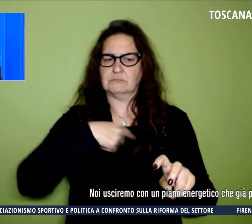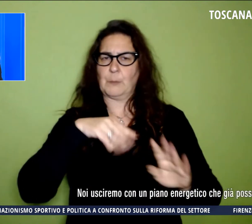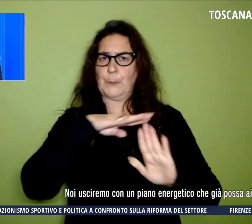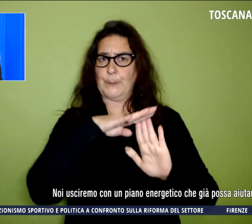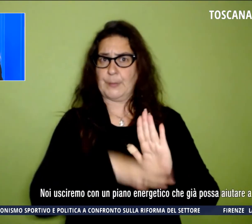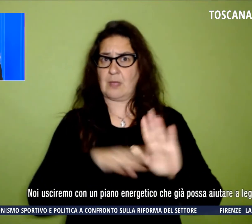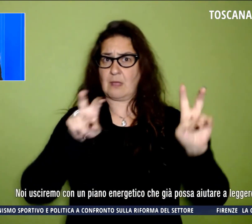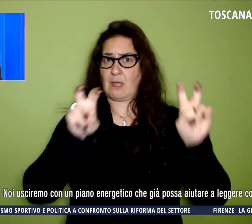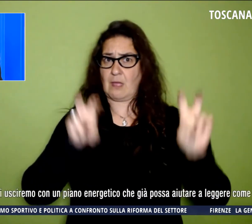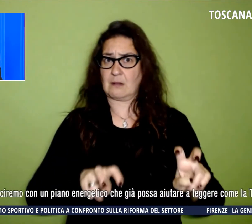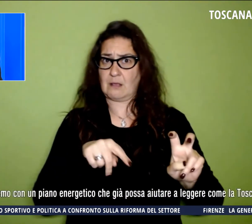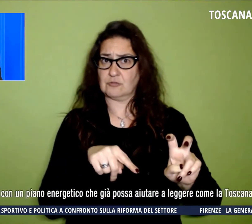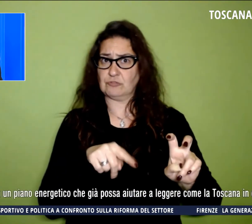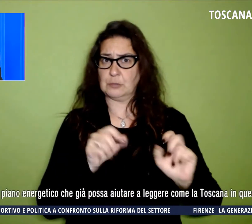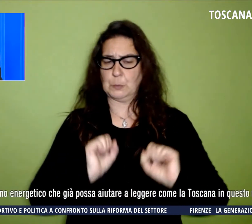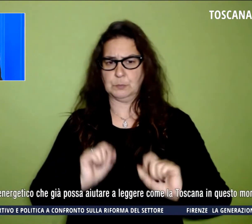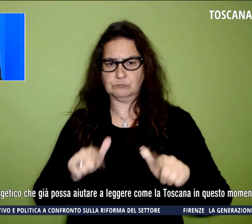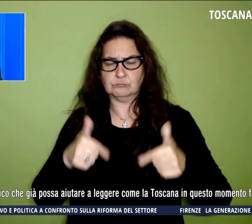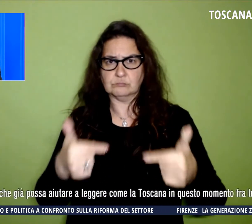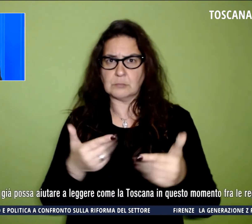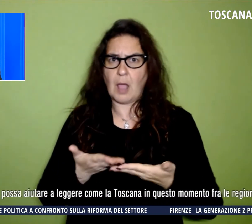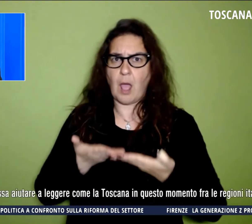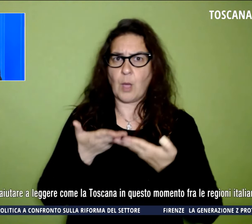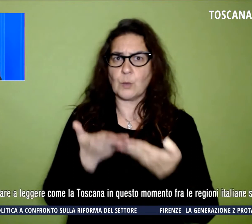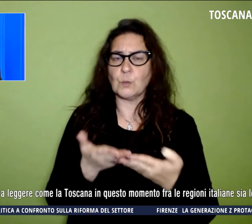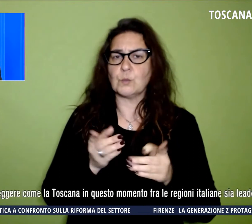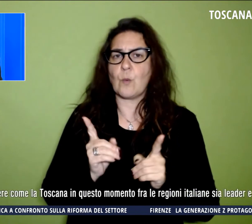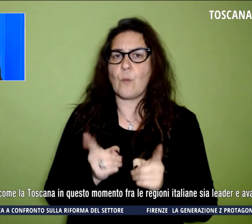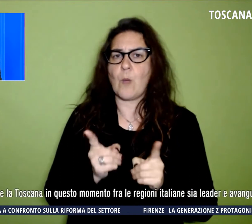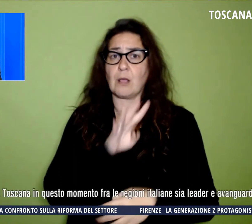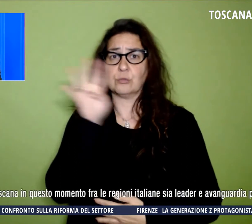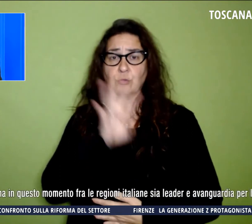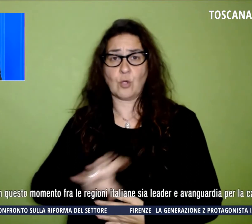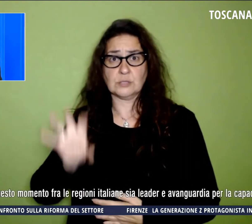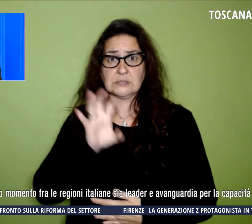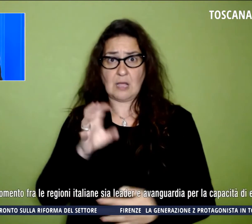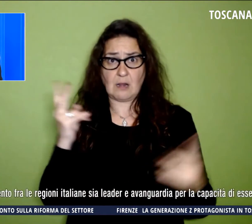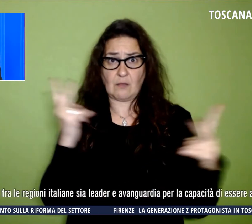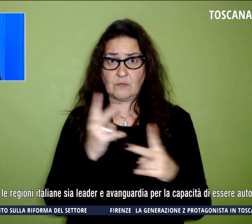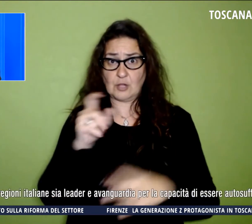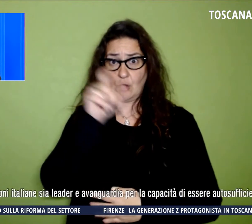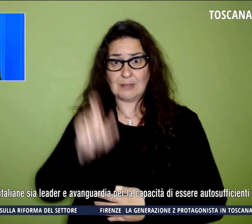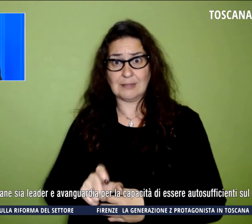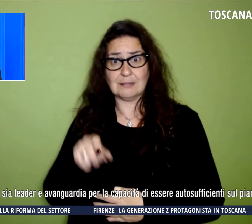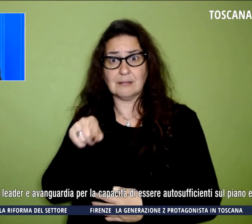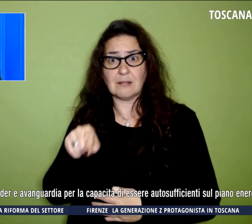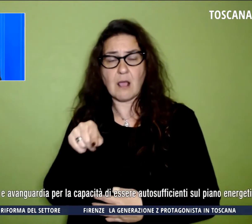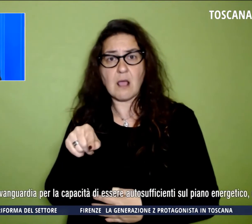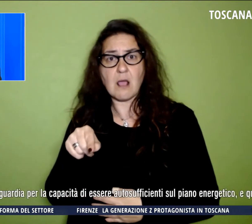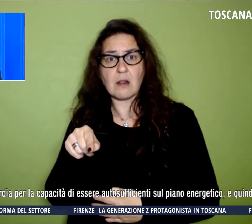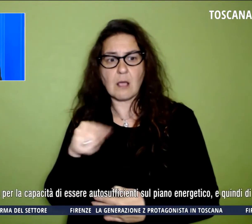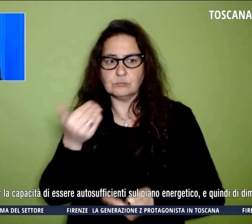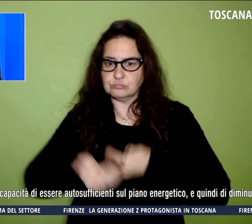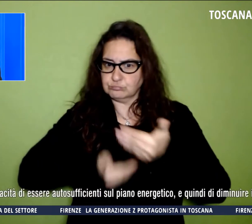possa aiutare a leggere come la Toscana in questo momento fra le regioni italiane leader e all'avanguardia per la